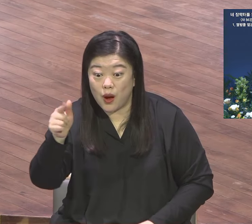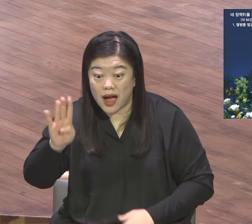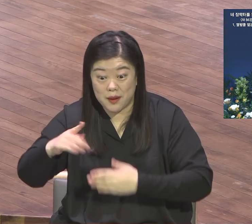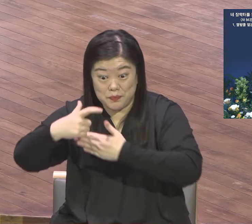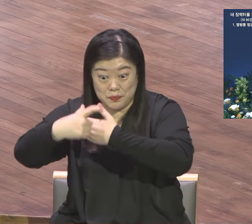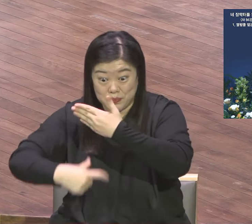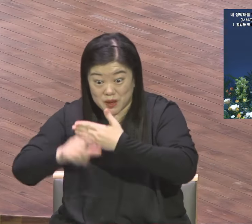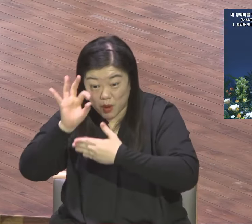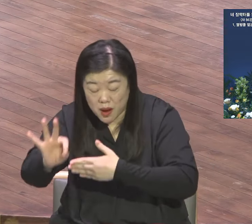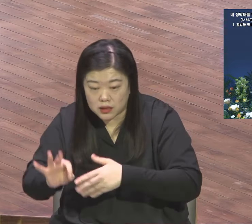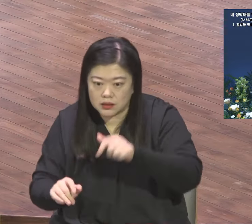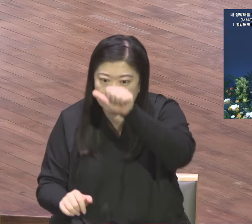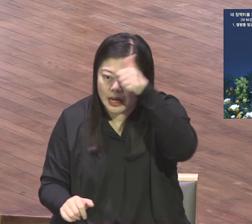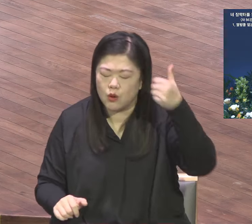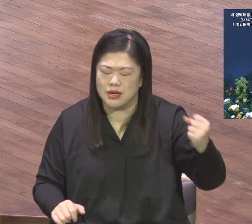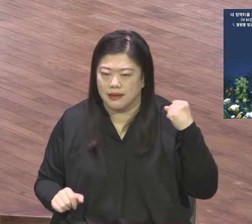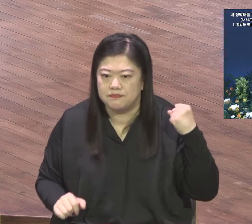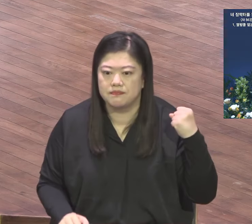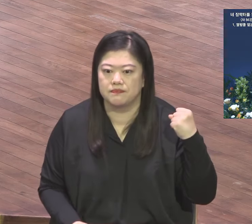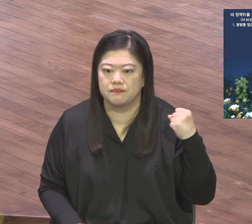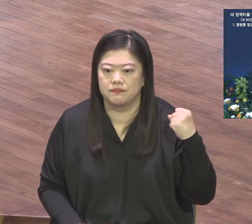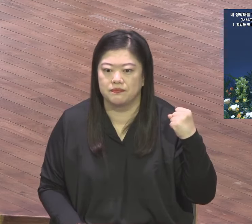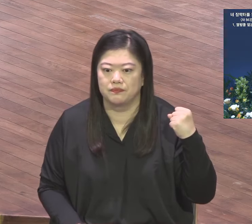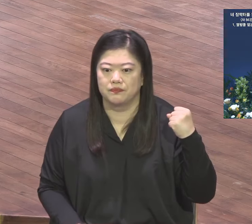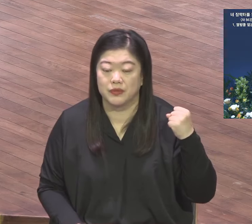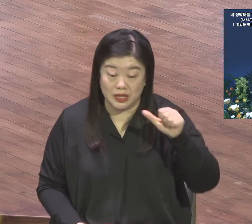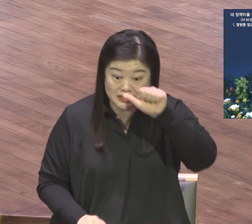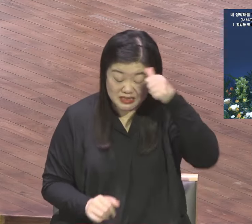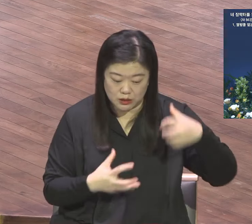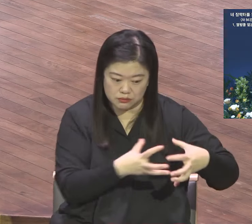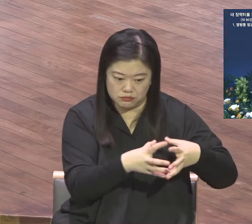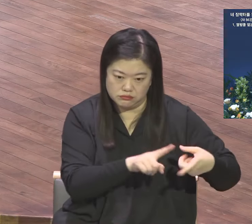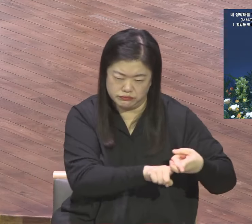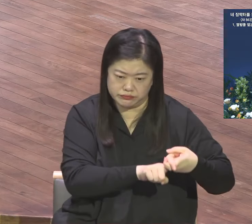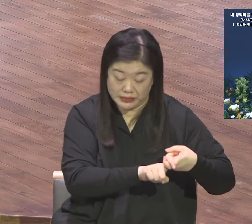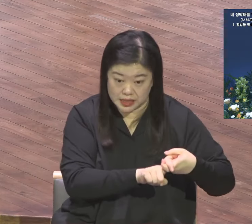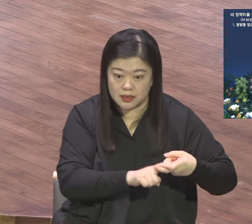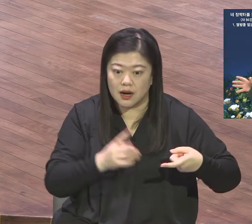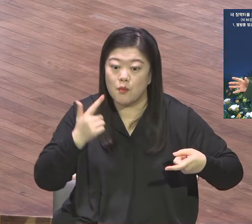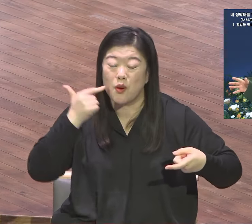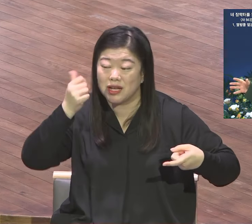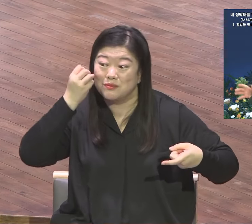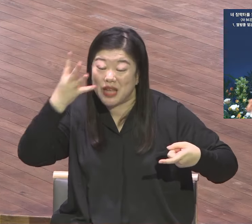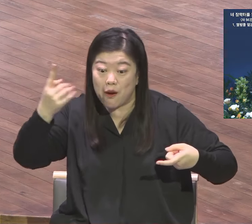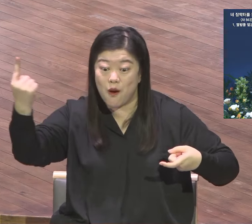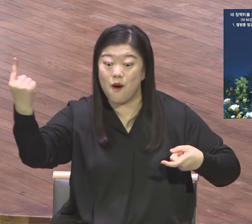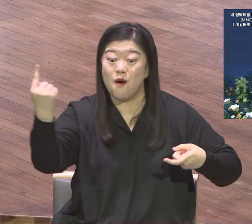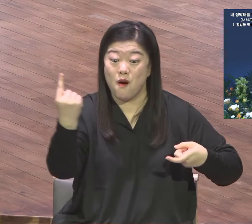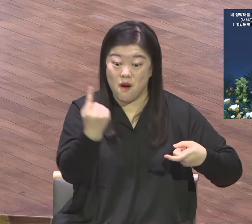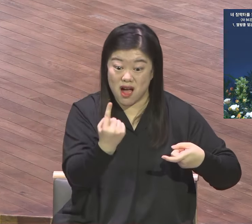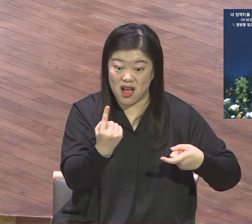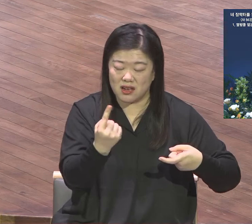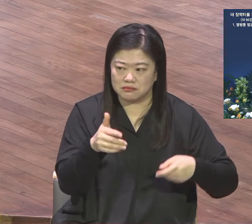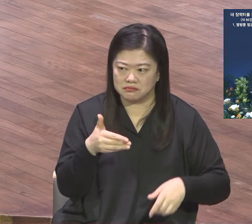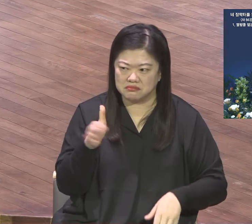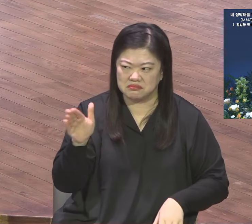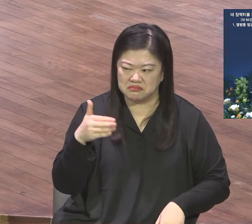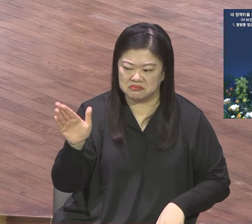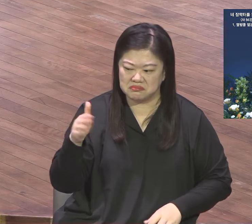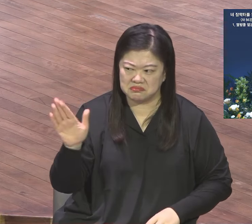장로가 그렇게 나오니까 너무 힘들어 도저히 목회를 못해요. 새롭게 개척을 했어요. 갈보리 교회라고 갈보리 엄청